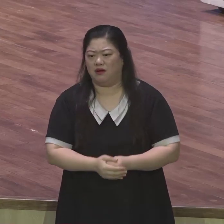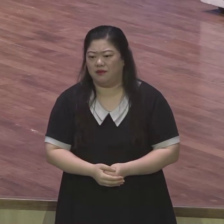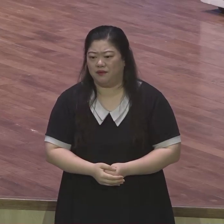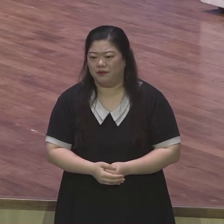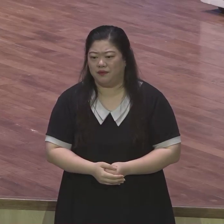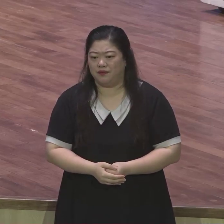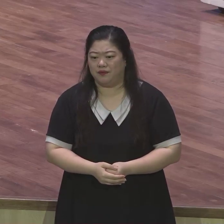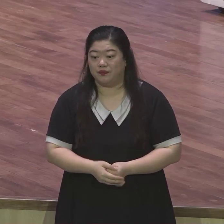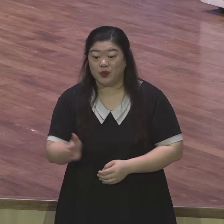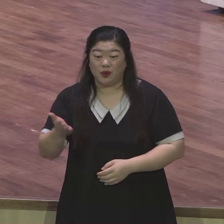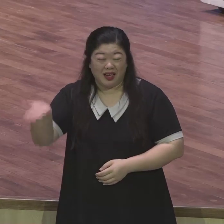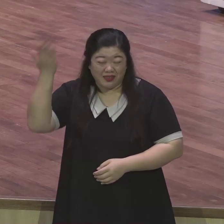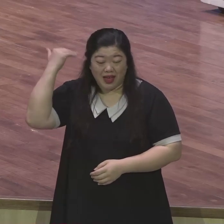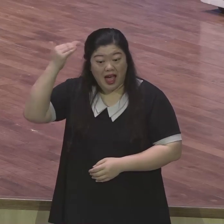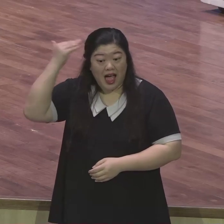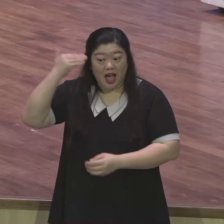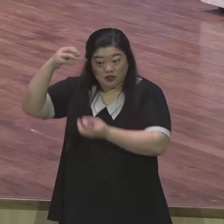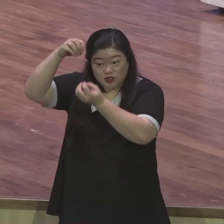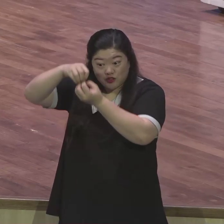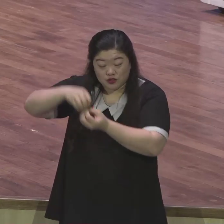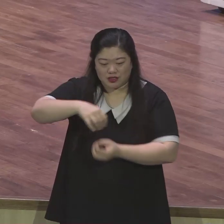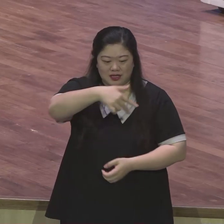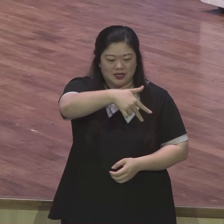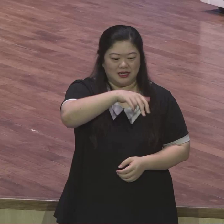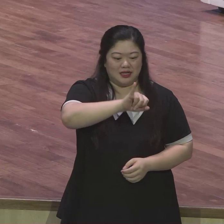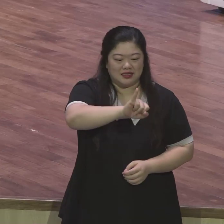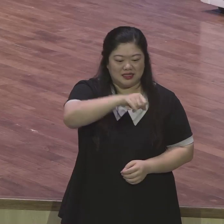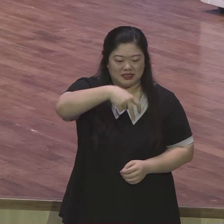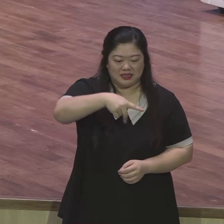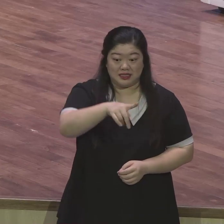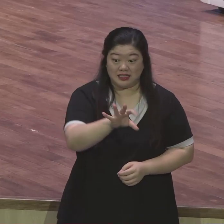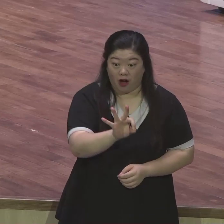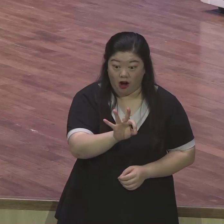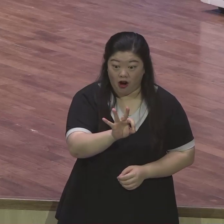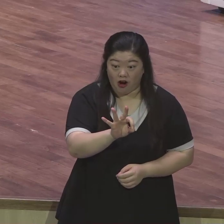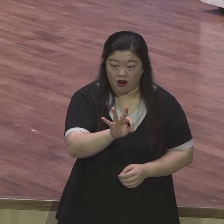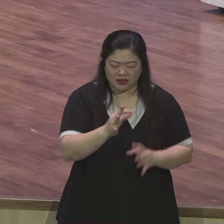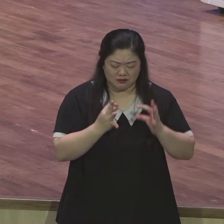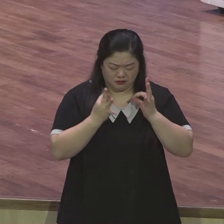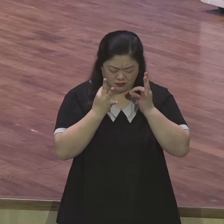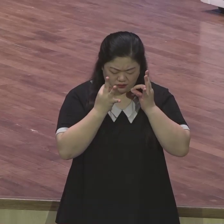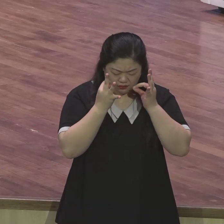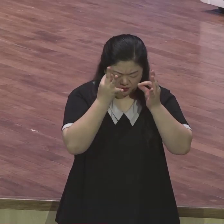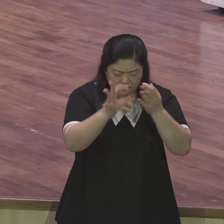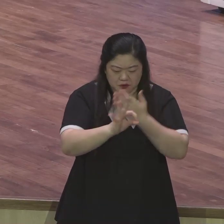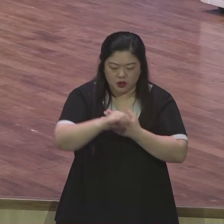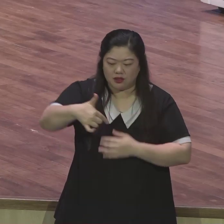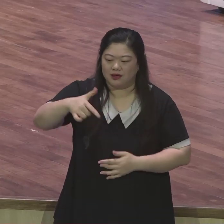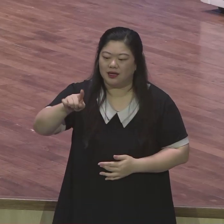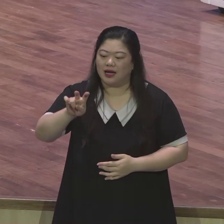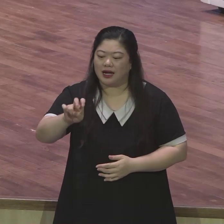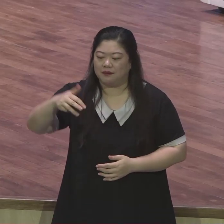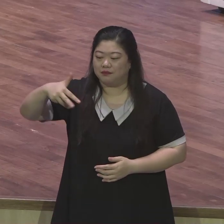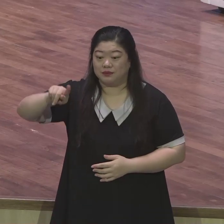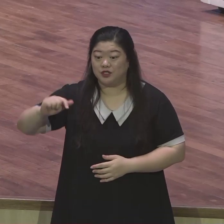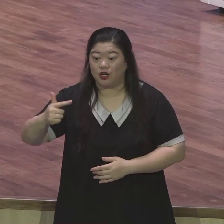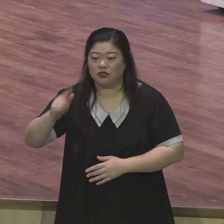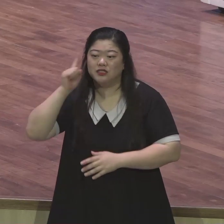교회 안으로 들어와서 무작정 하면 된다 할 수 있다 소원을 빌어낸 식의 메시지가 넘쳐나고 있습니다 그게 바로 인간중심,